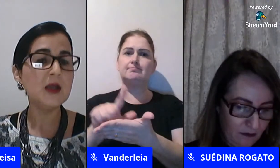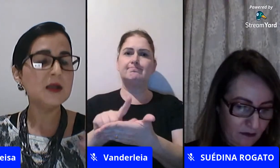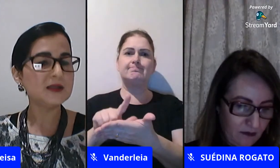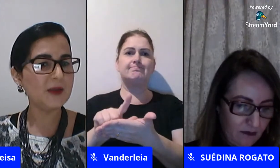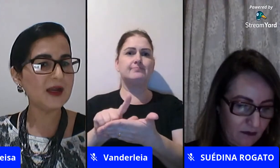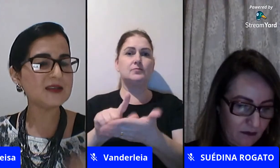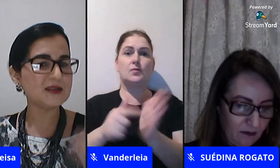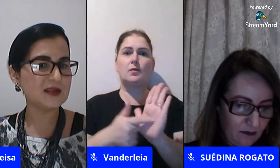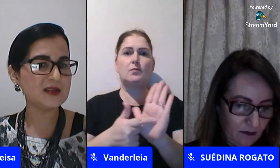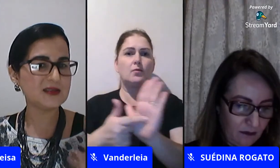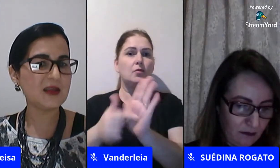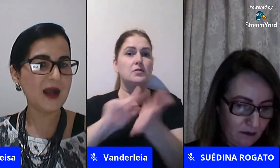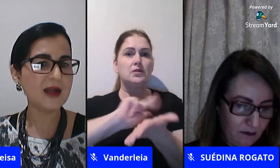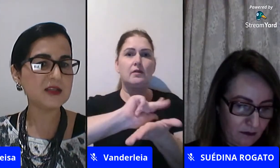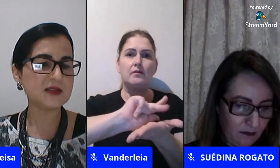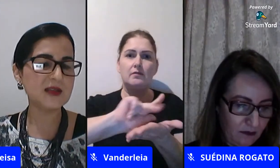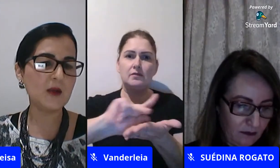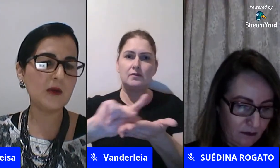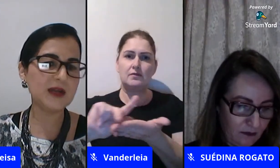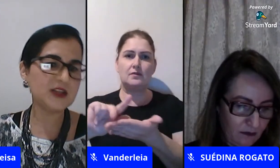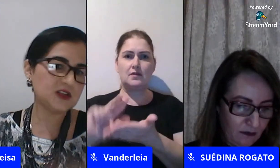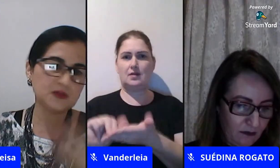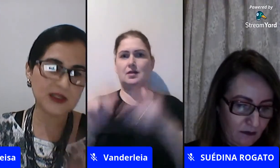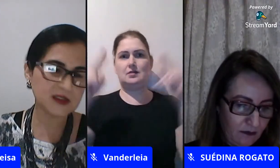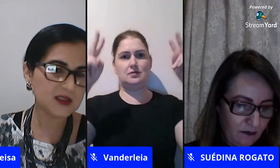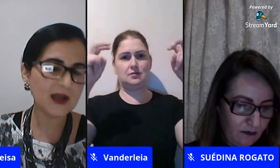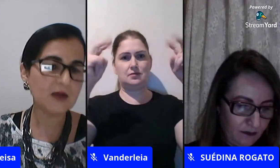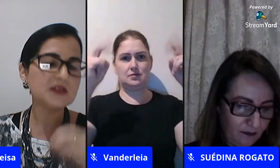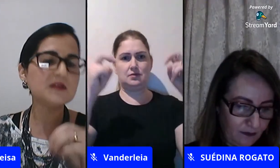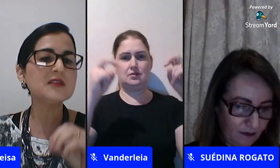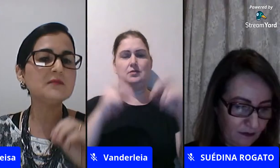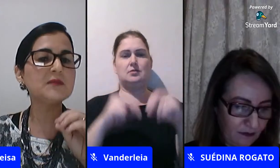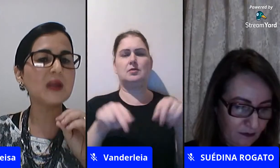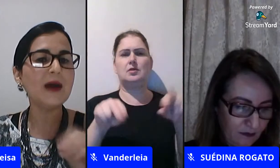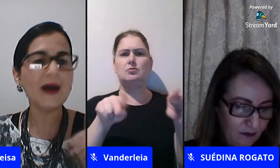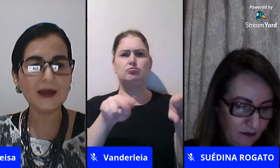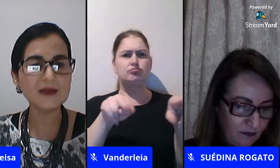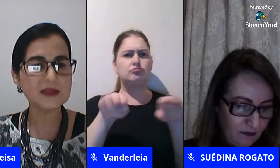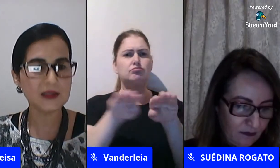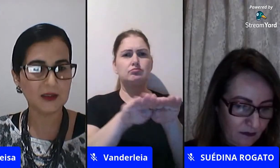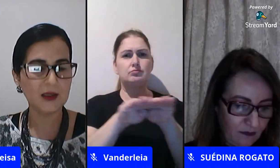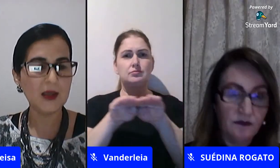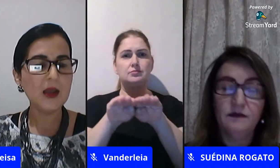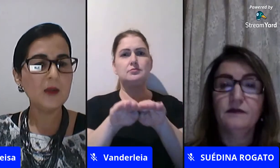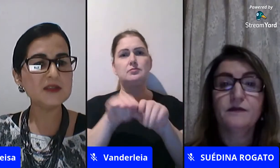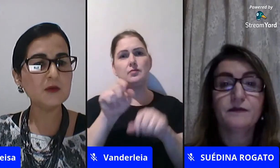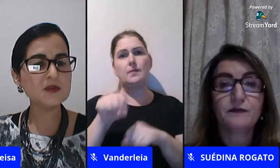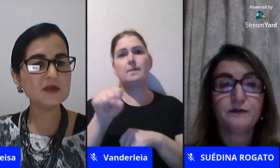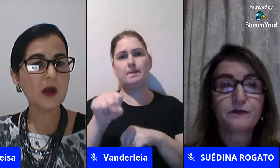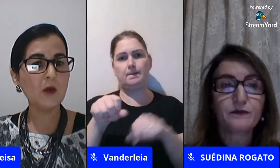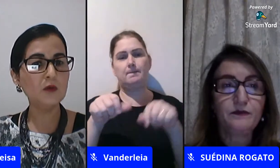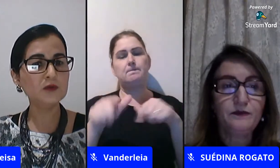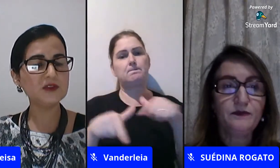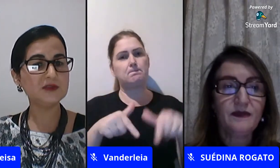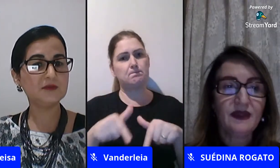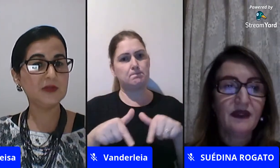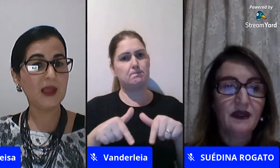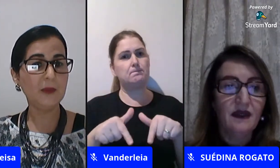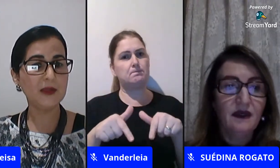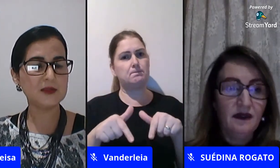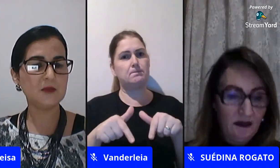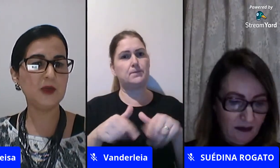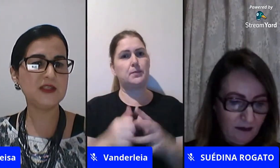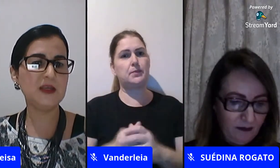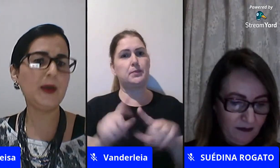alguns livros aí trabalhar essas temáticas né igualdade ético-racial então você trabalha sim mas alguns alguns